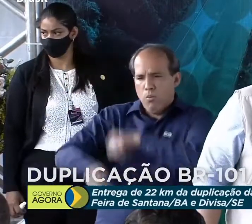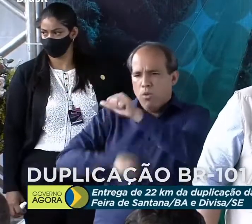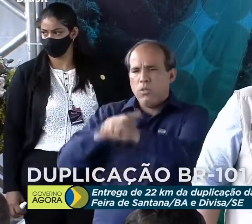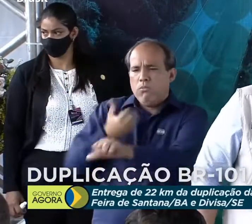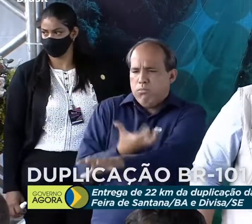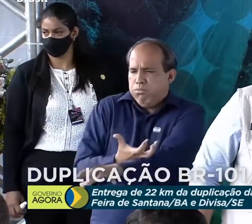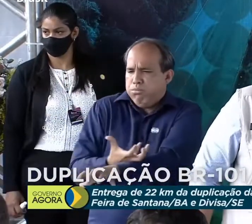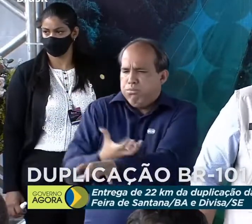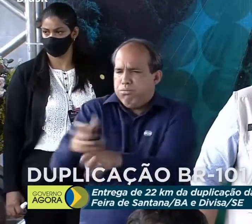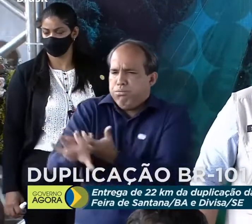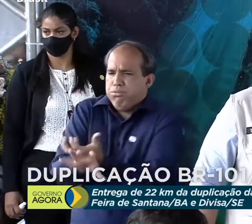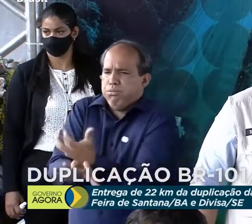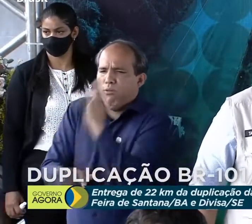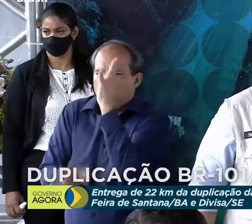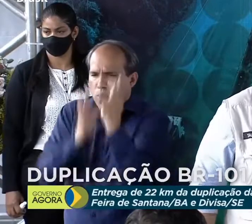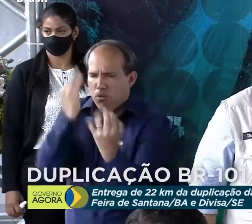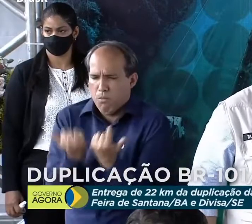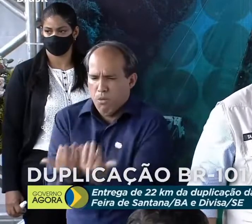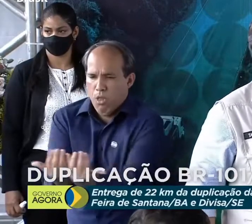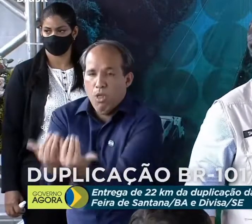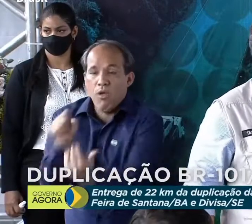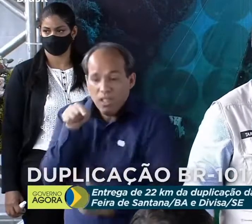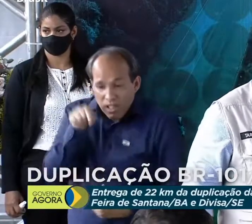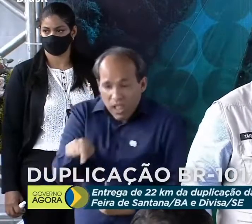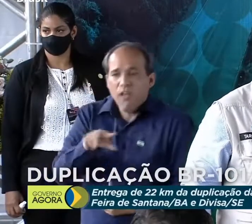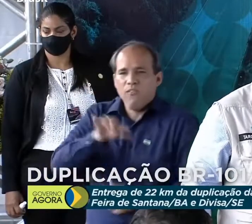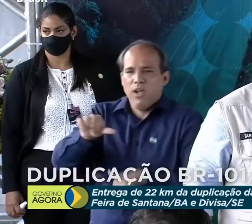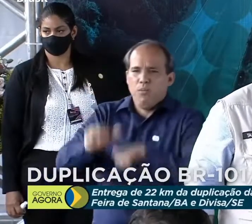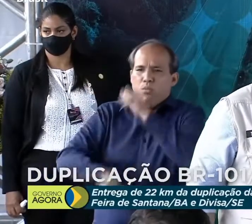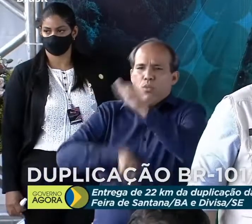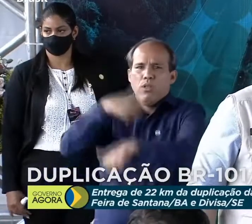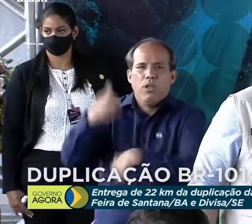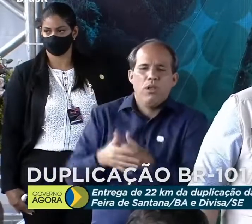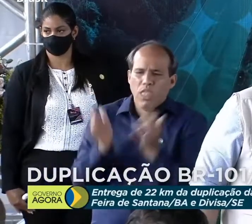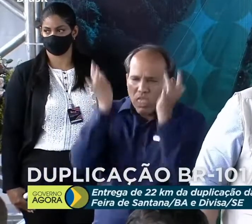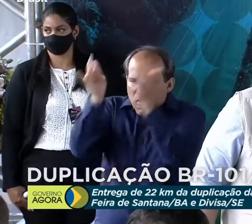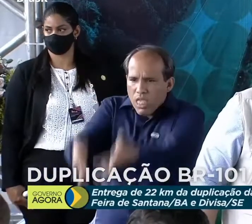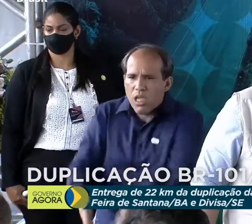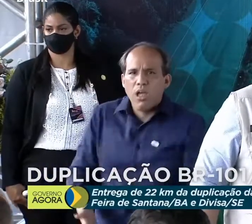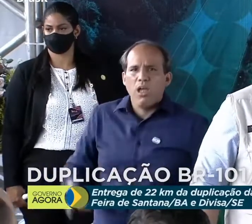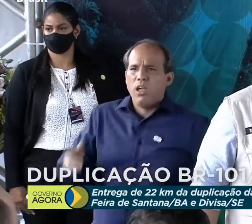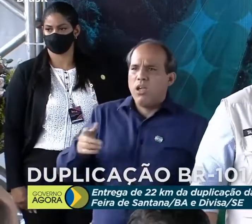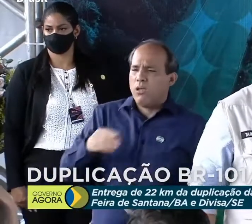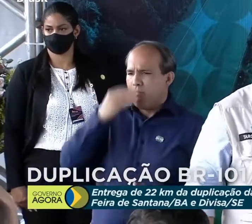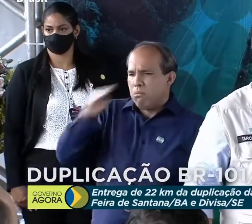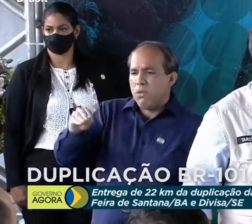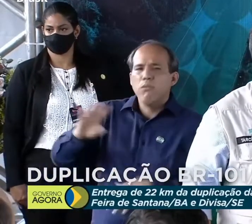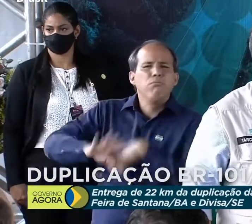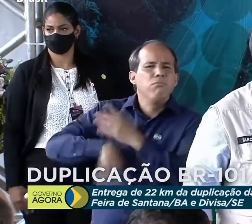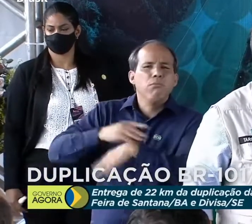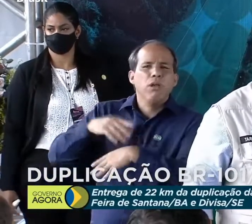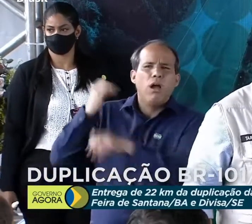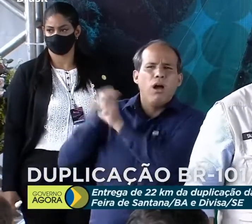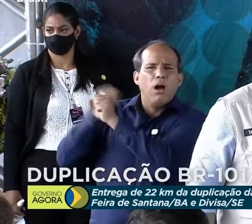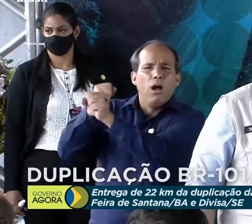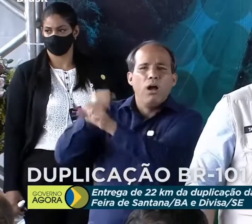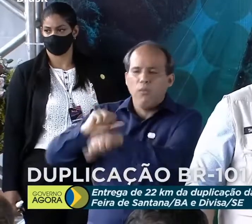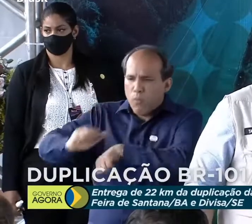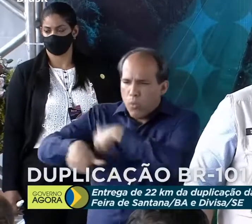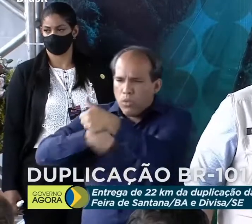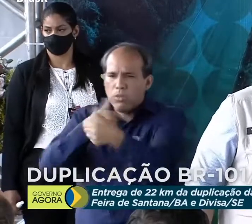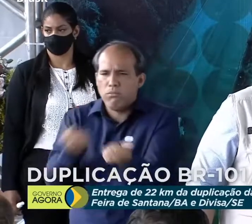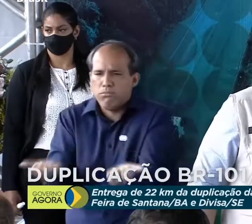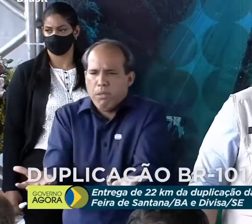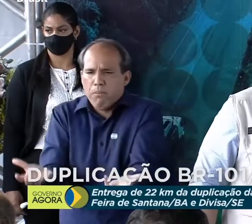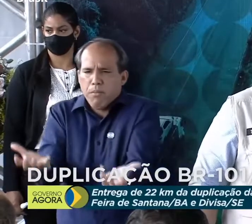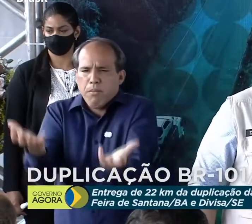A infraestrutura que vai transformar os grotões cancelados, que vai arredondar as colinas, que